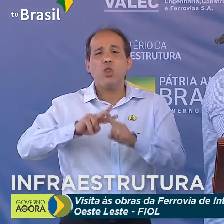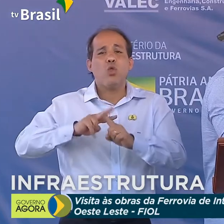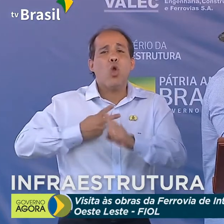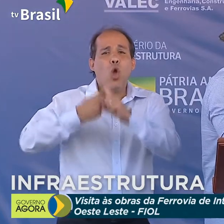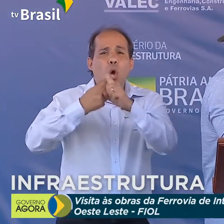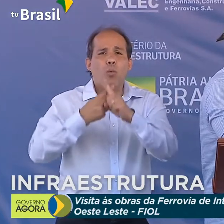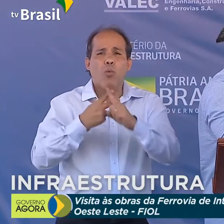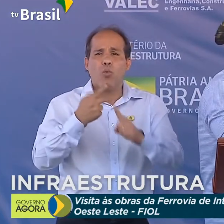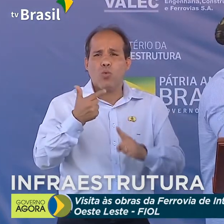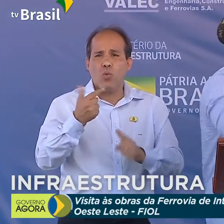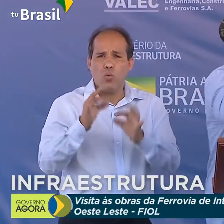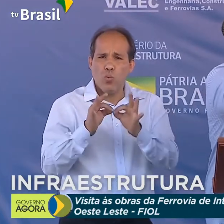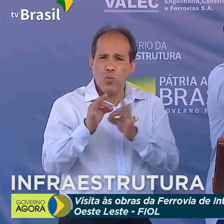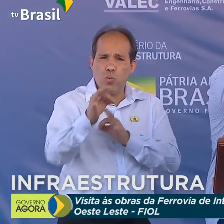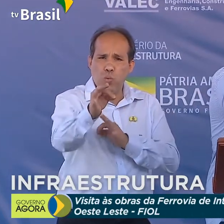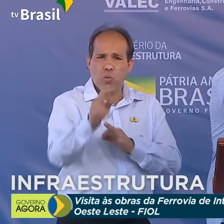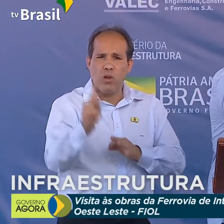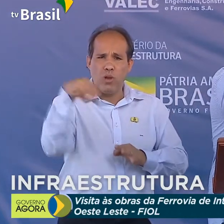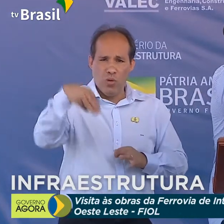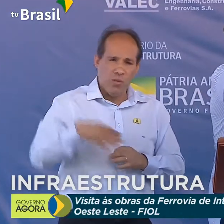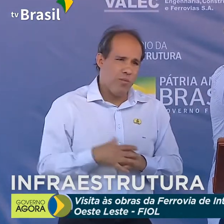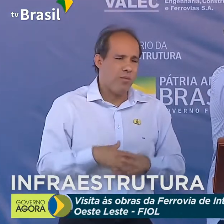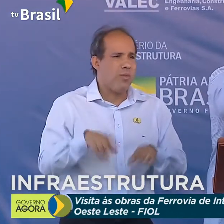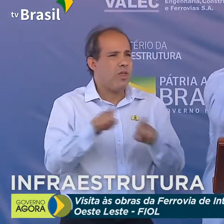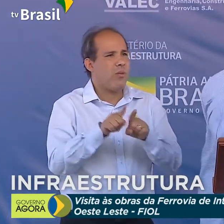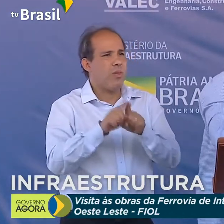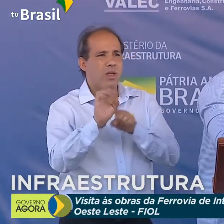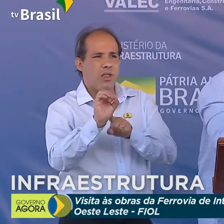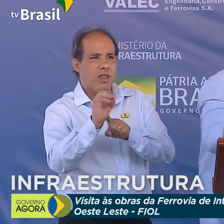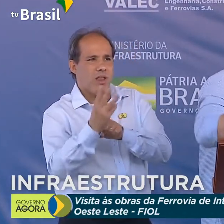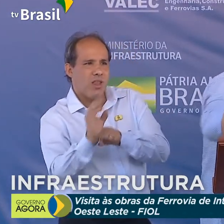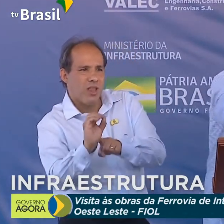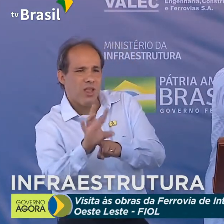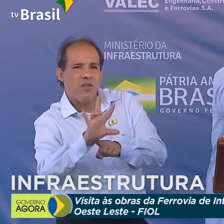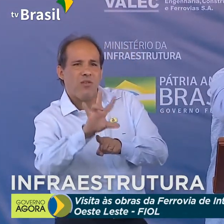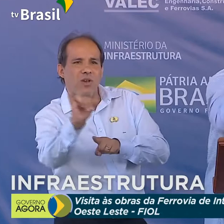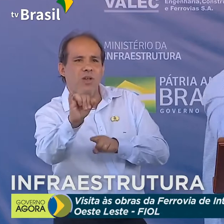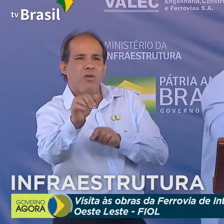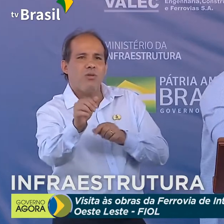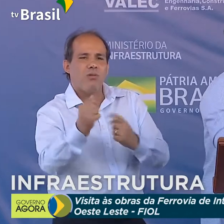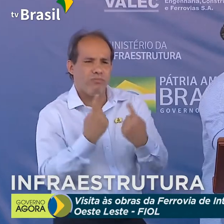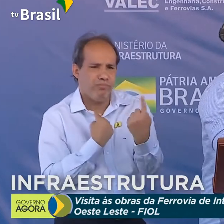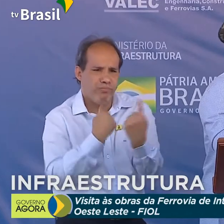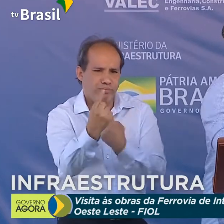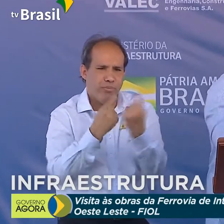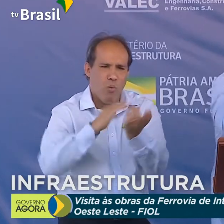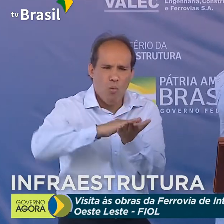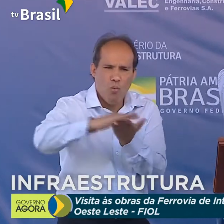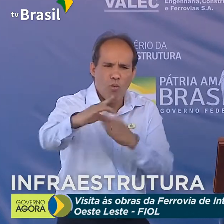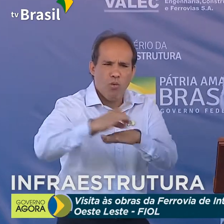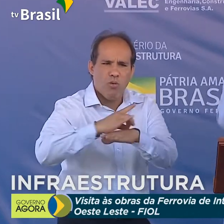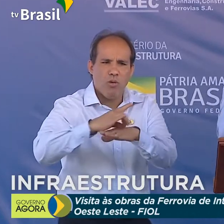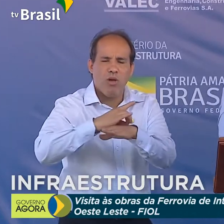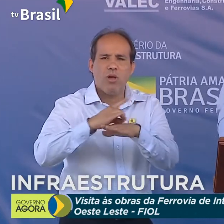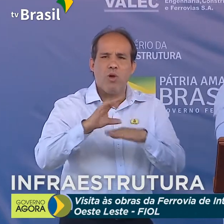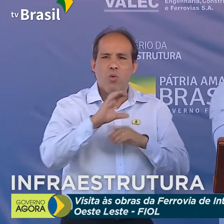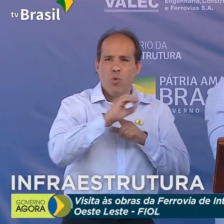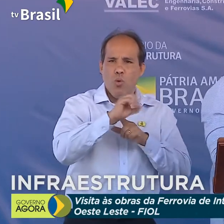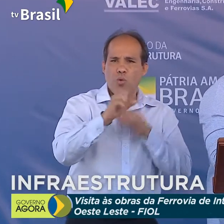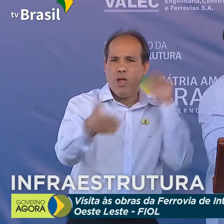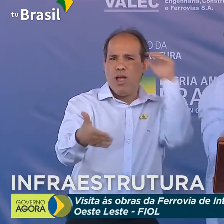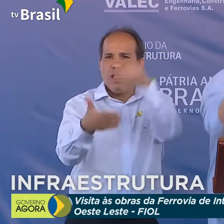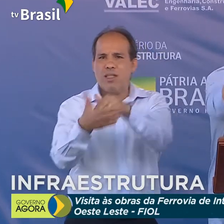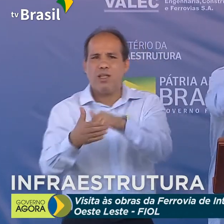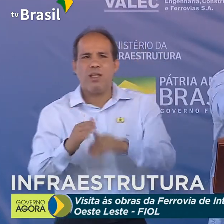a 0,30, que vai nos ligar, no final das contas, por uma via pavimentada, desde Cocos até